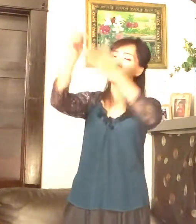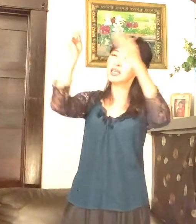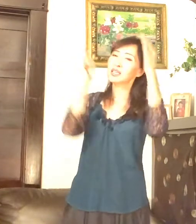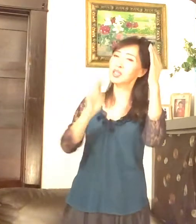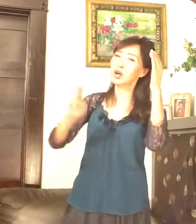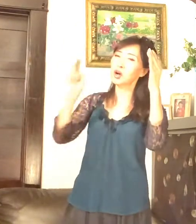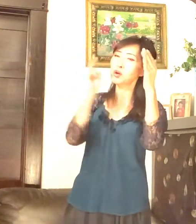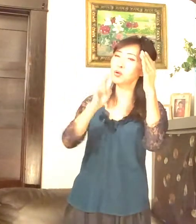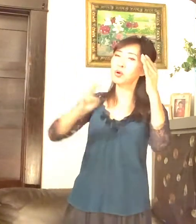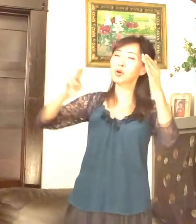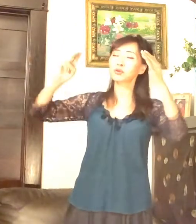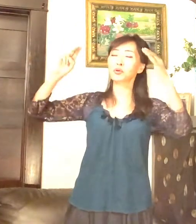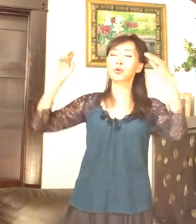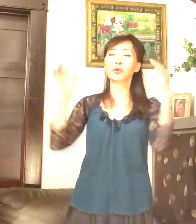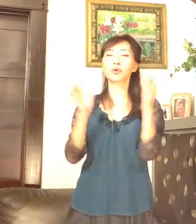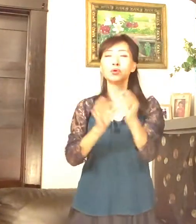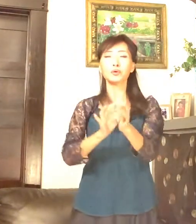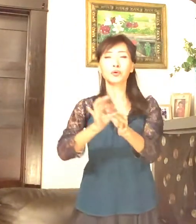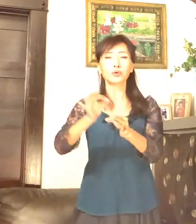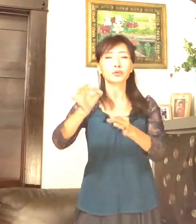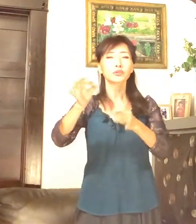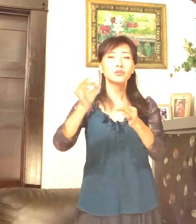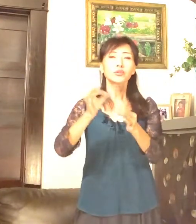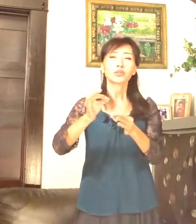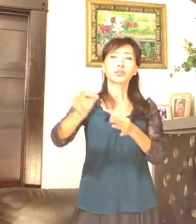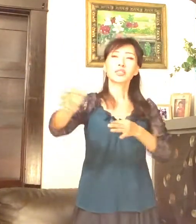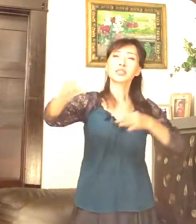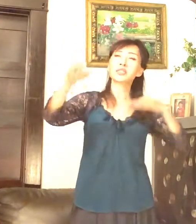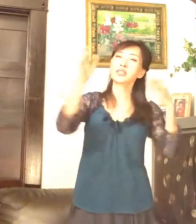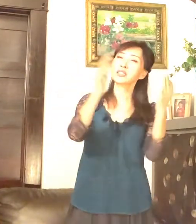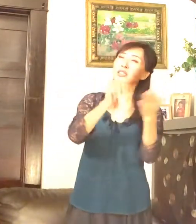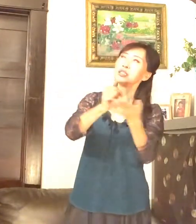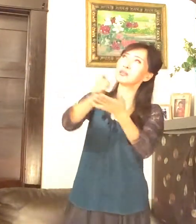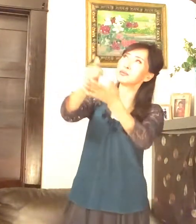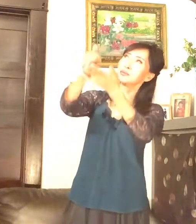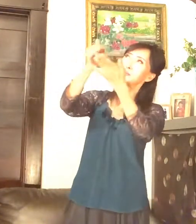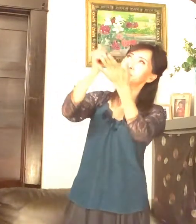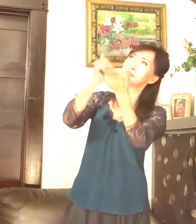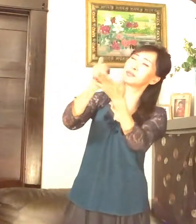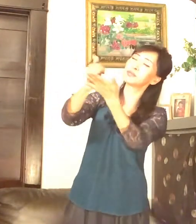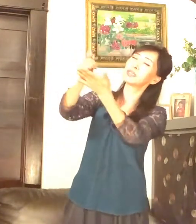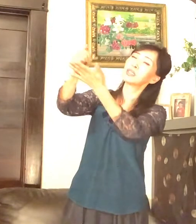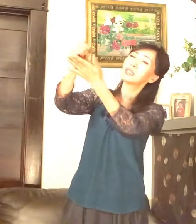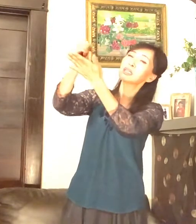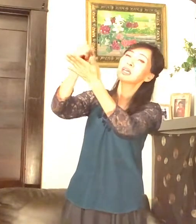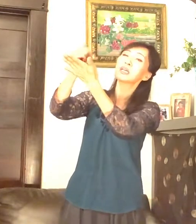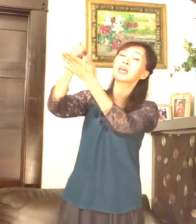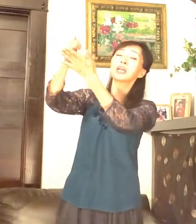영원토록 주님 그 사랑